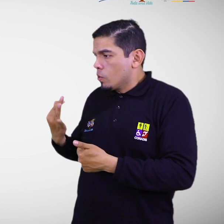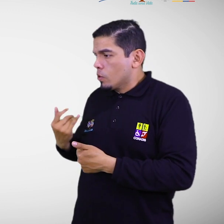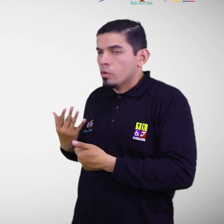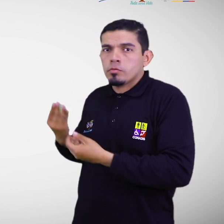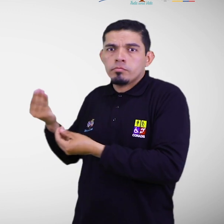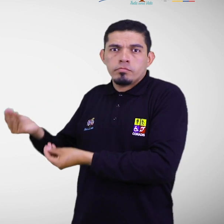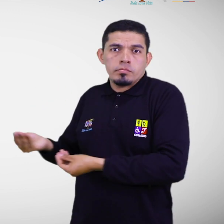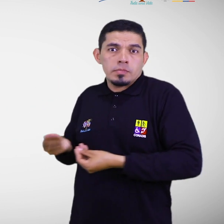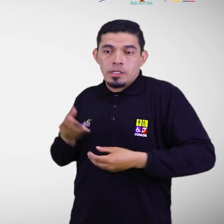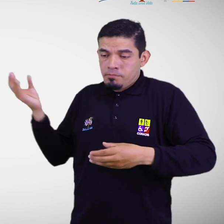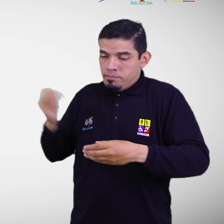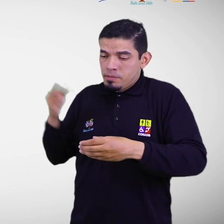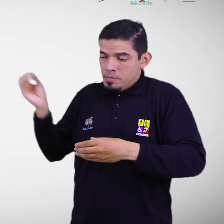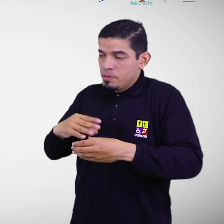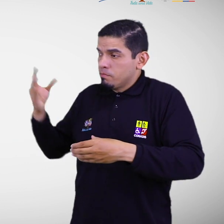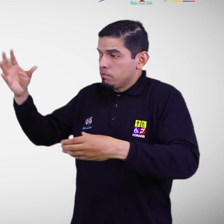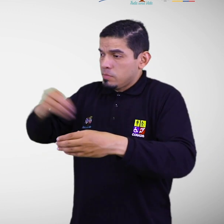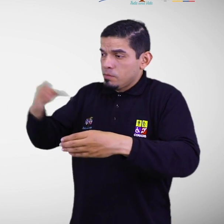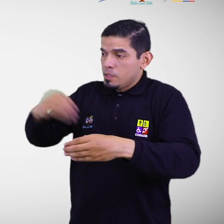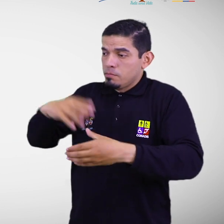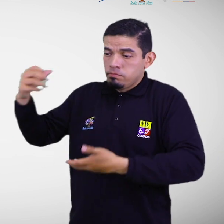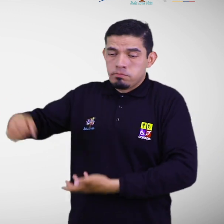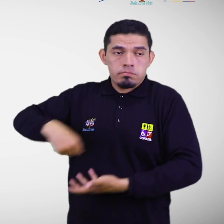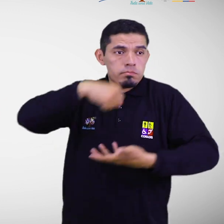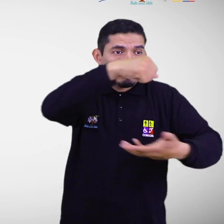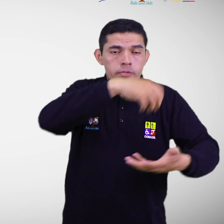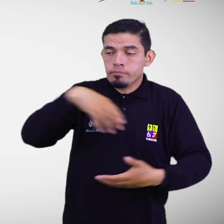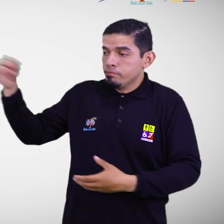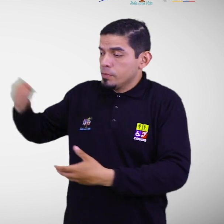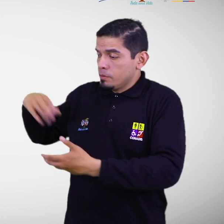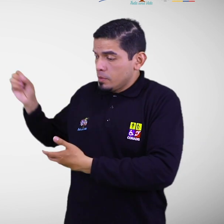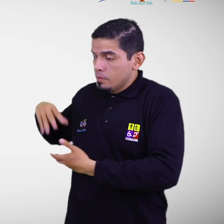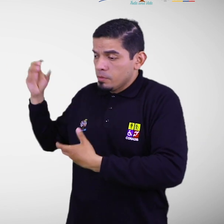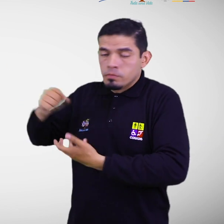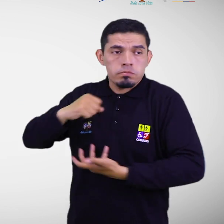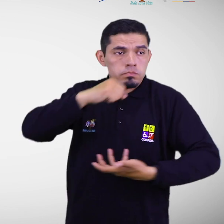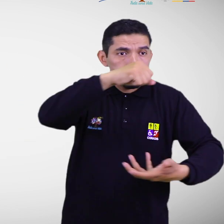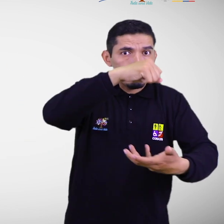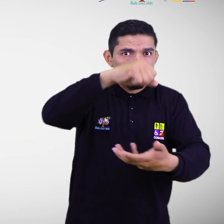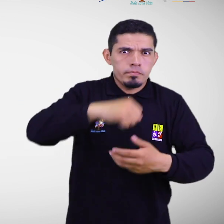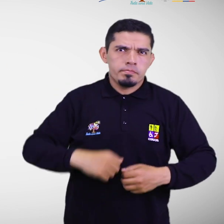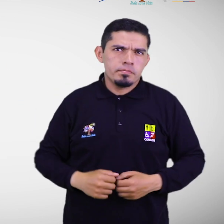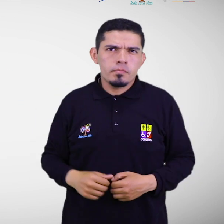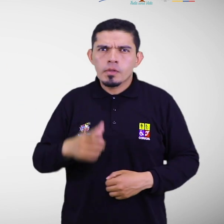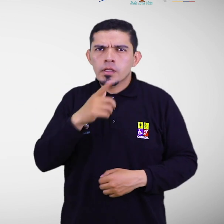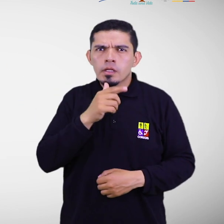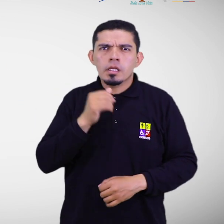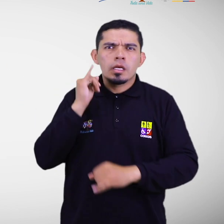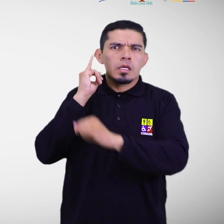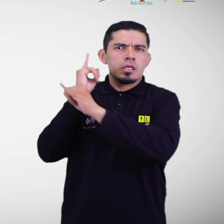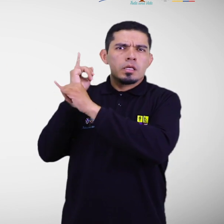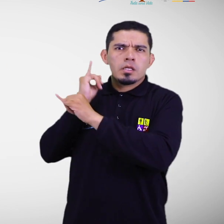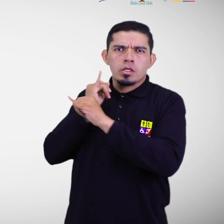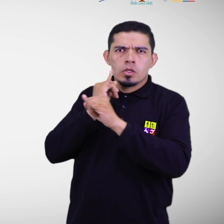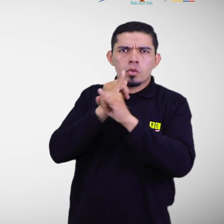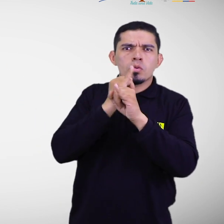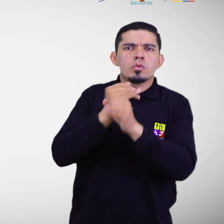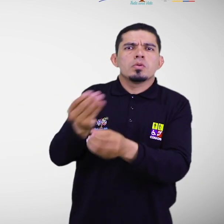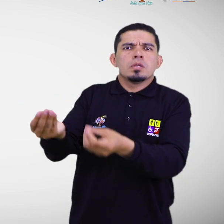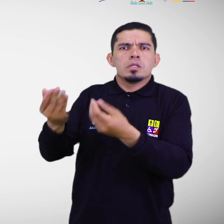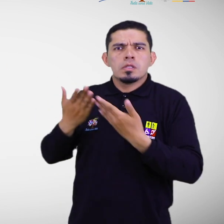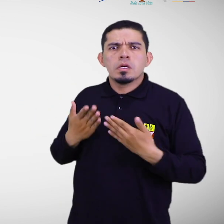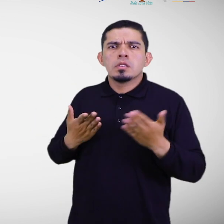en el instante en que son requeridas. Aprovisionamiento. Identificar las instituciones en el territorio que pueden brindar